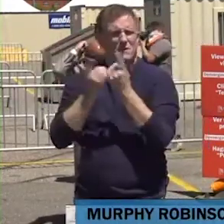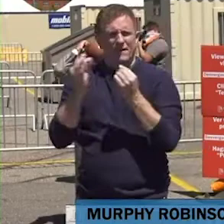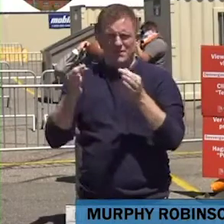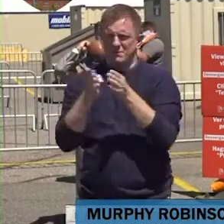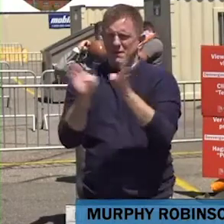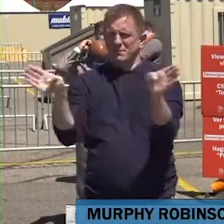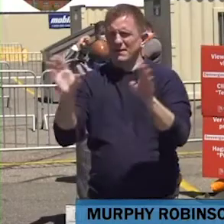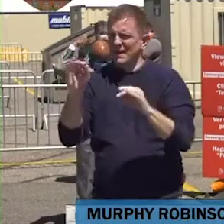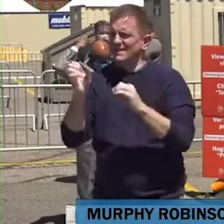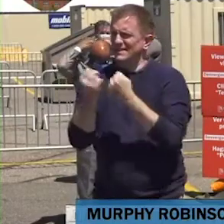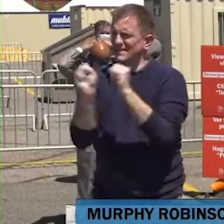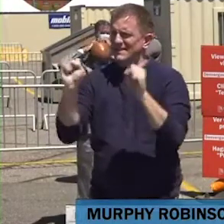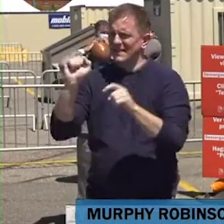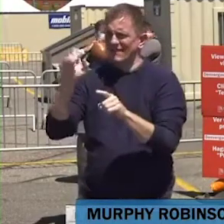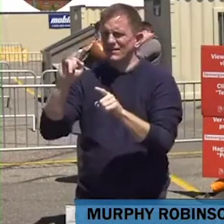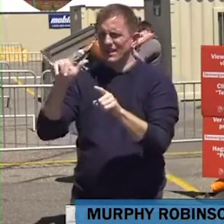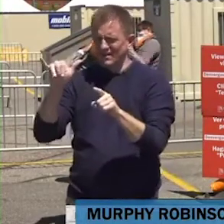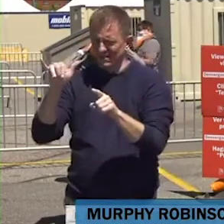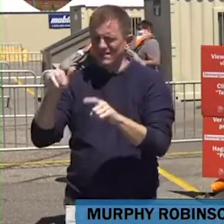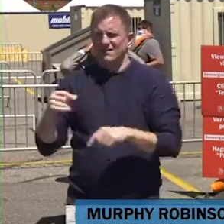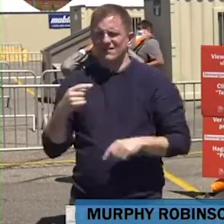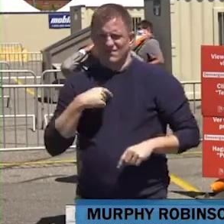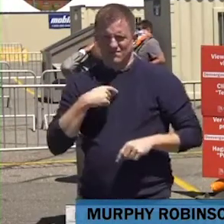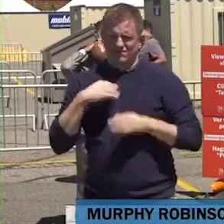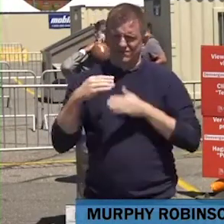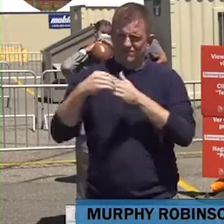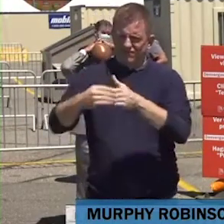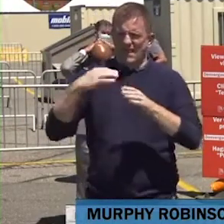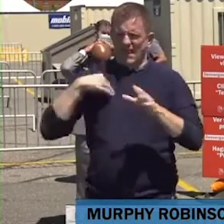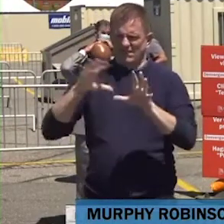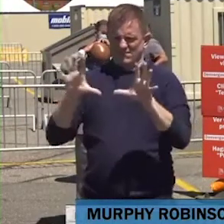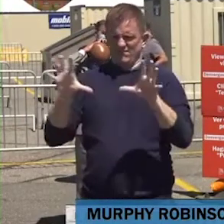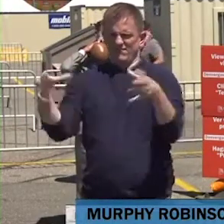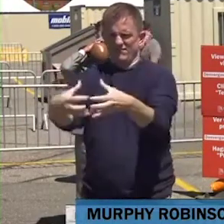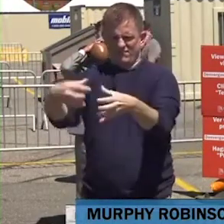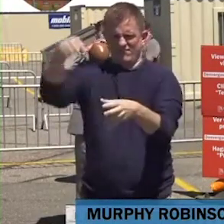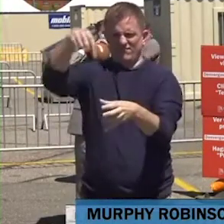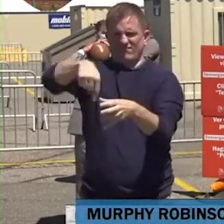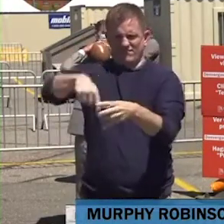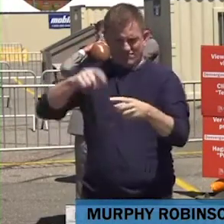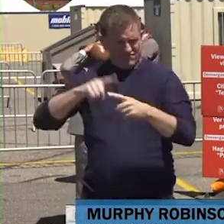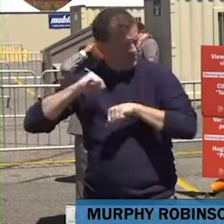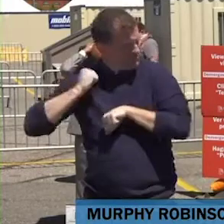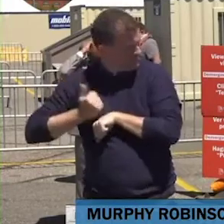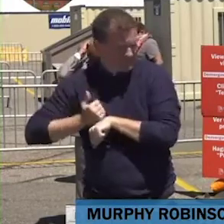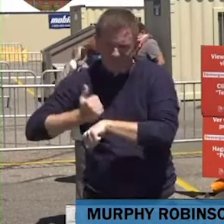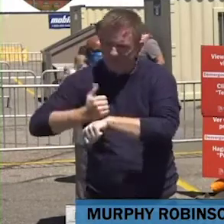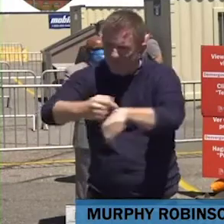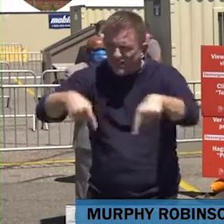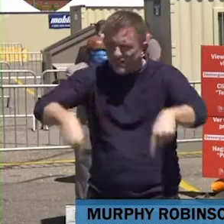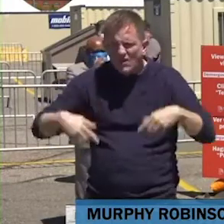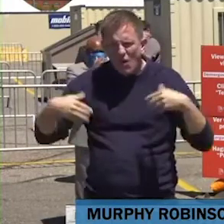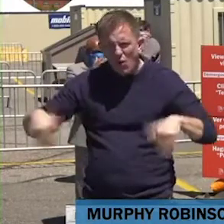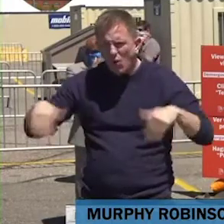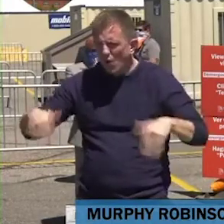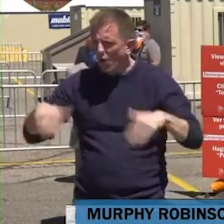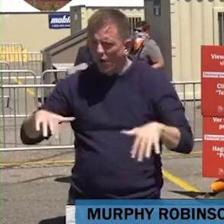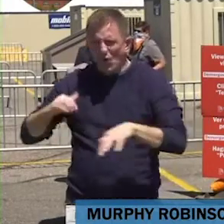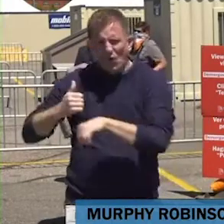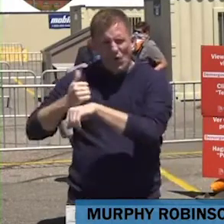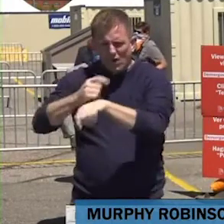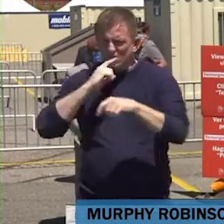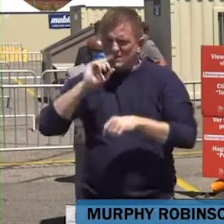el líder de este equipo quien armó este sitio en tiempo récord. Quiero tomar un momento para reconocer a los